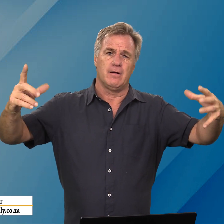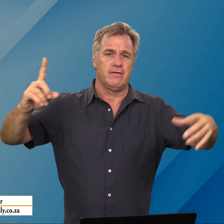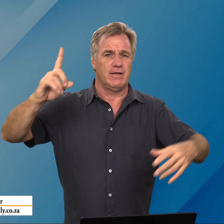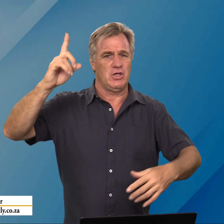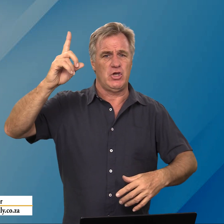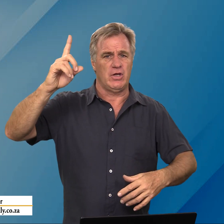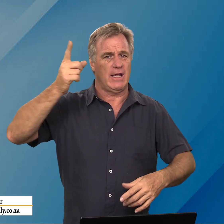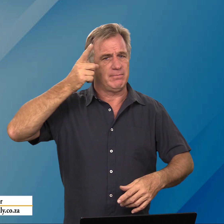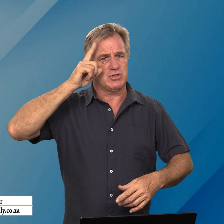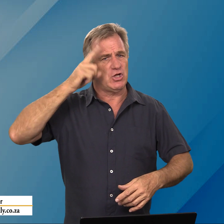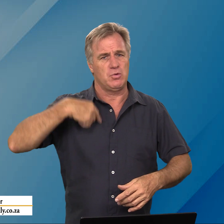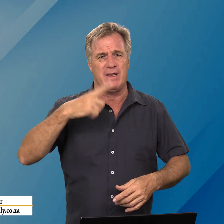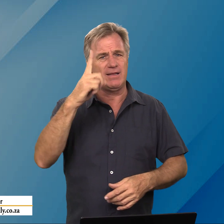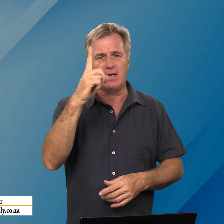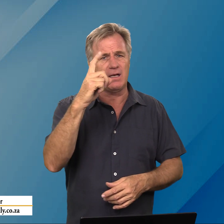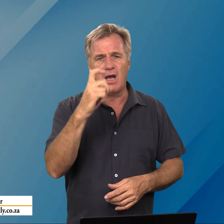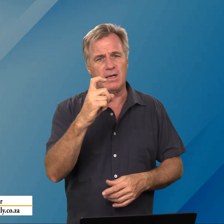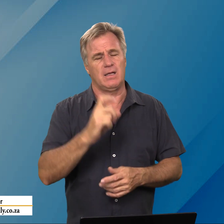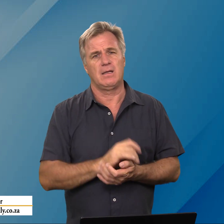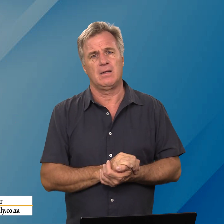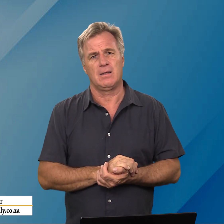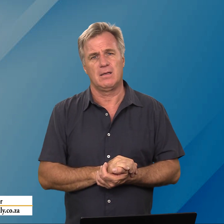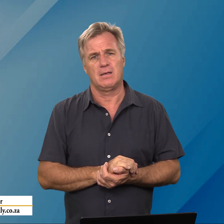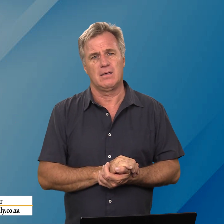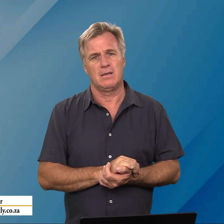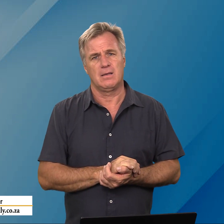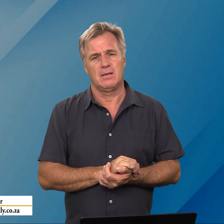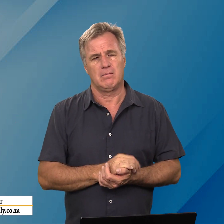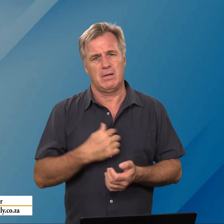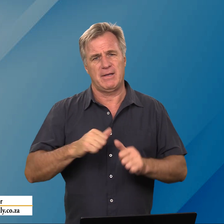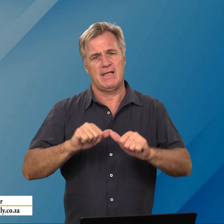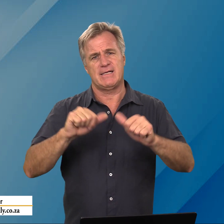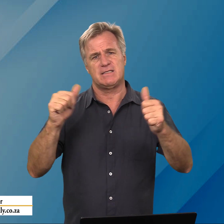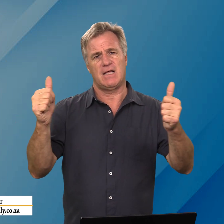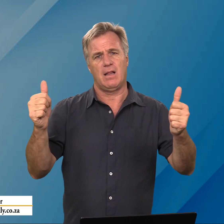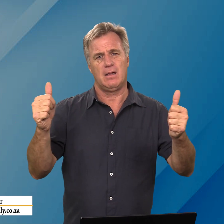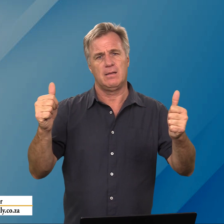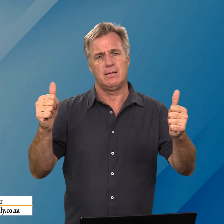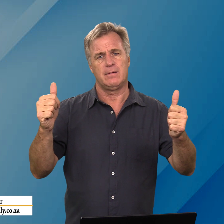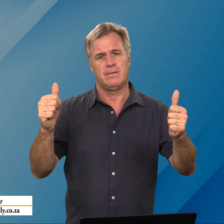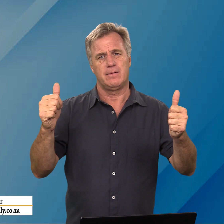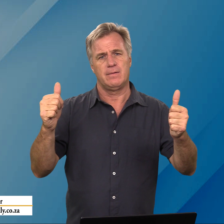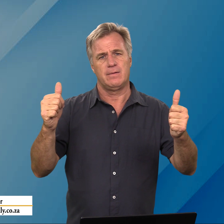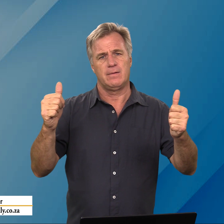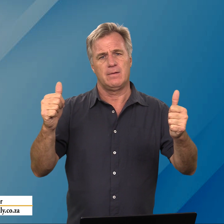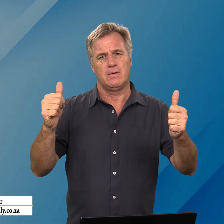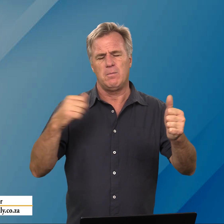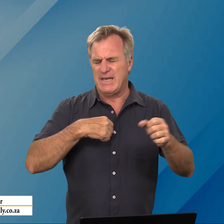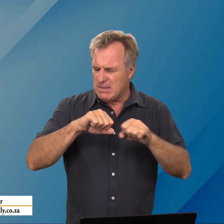want jy het besluit om my nie te knak nie maar my te herstel om my nie te